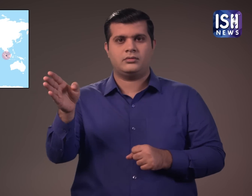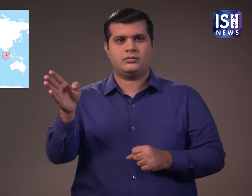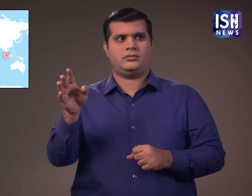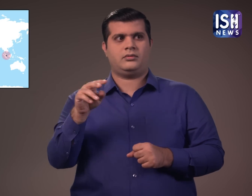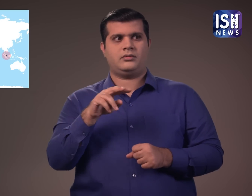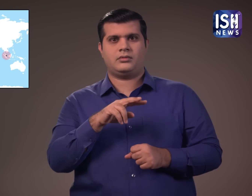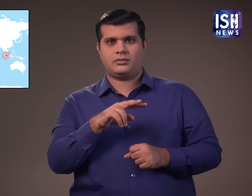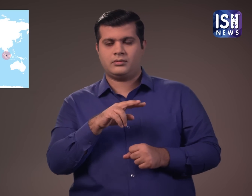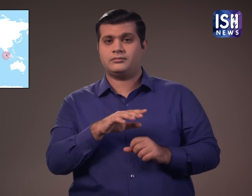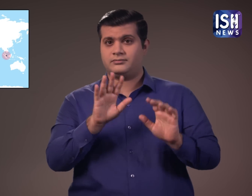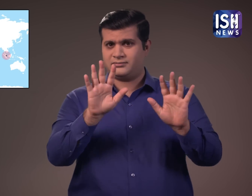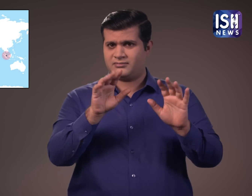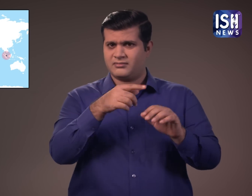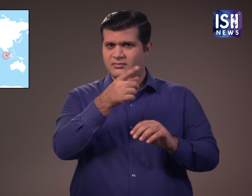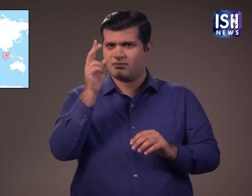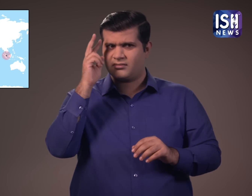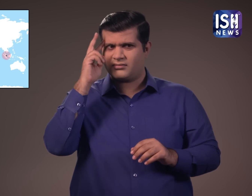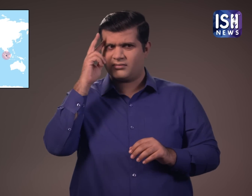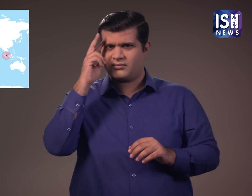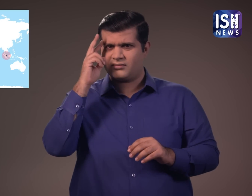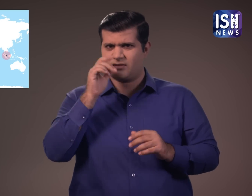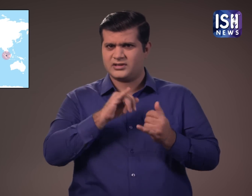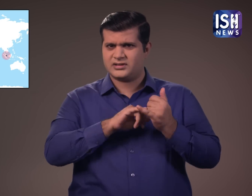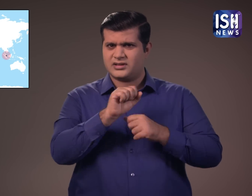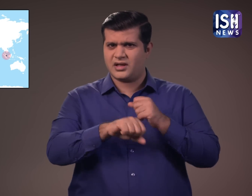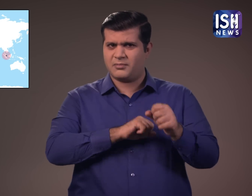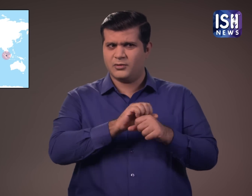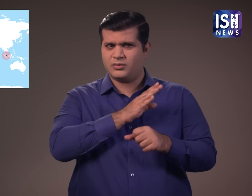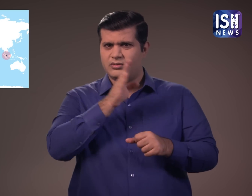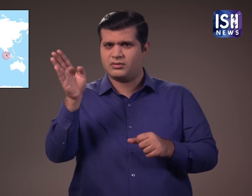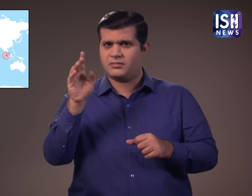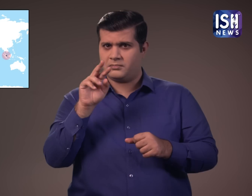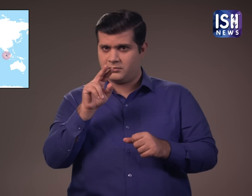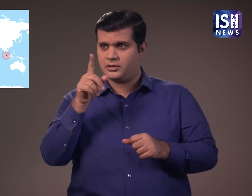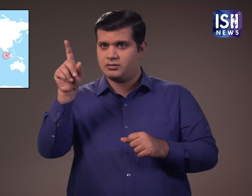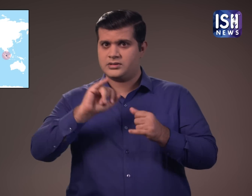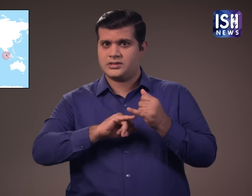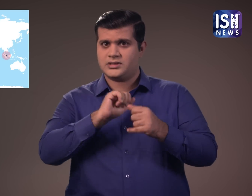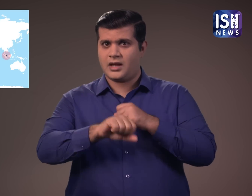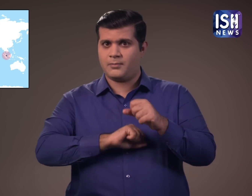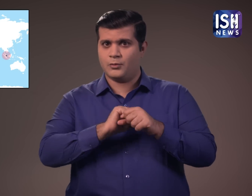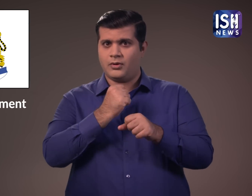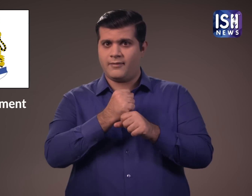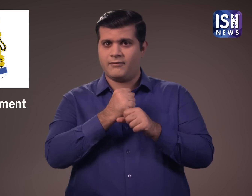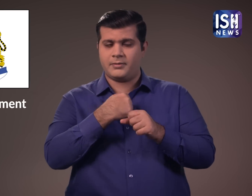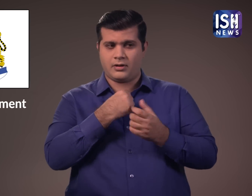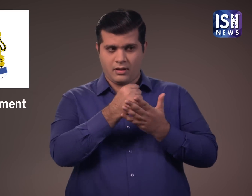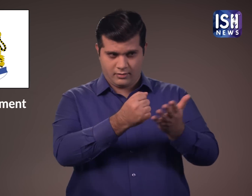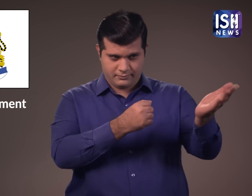अस्चरे जनक क्या इसका मतलब वियव है कि सिंगापूर ने राश्ट्रपती को शरण दी है